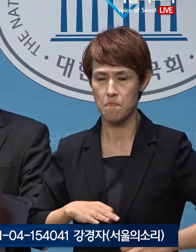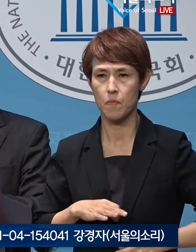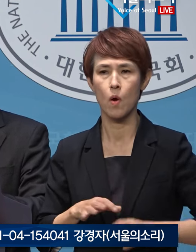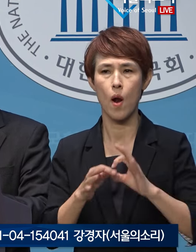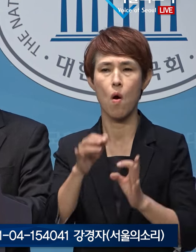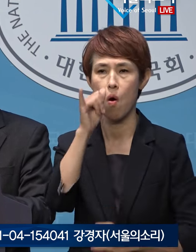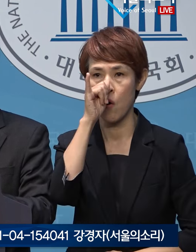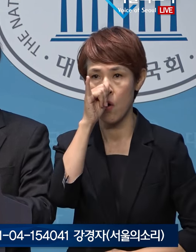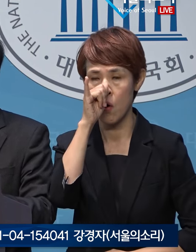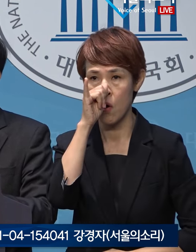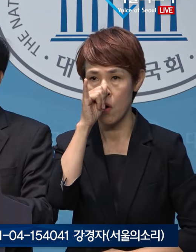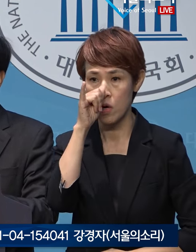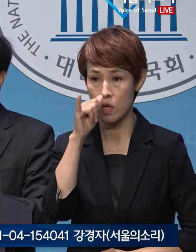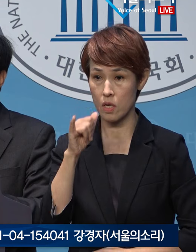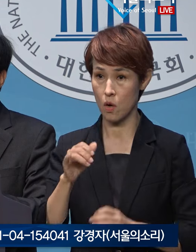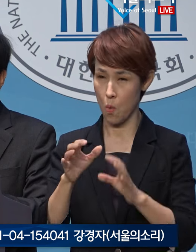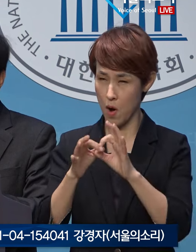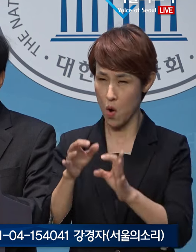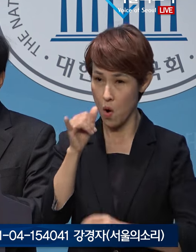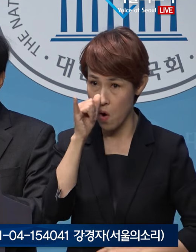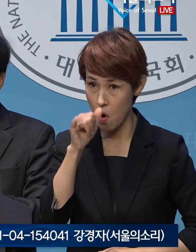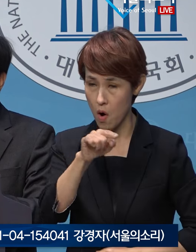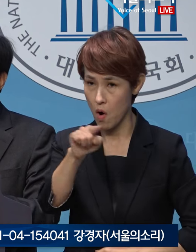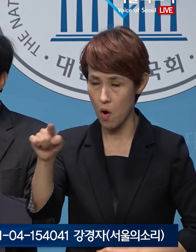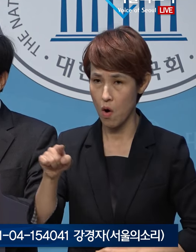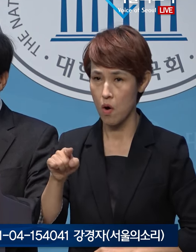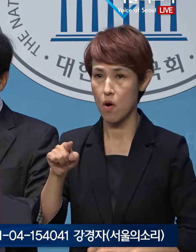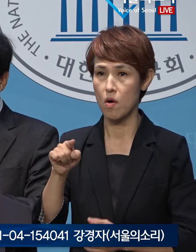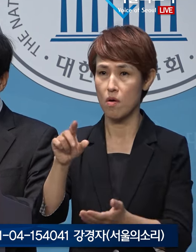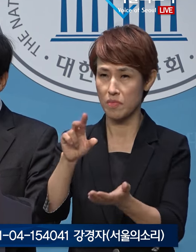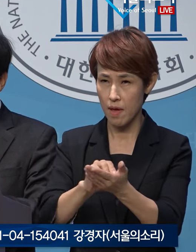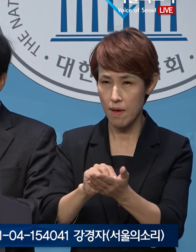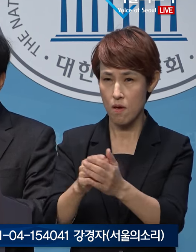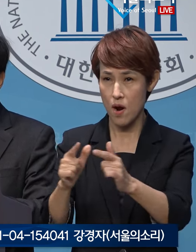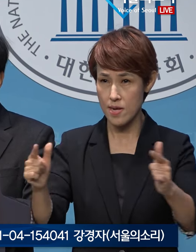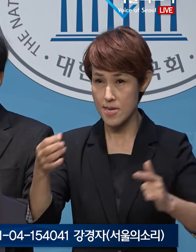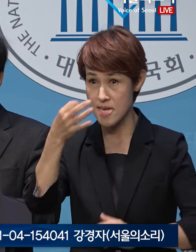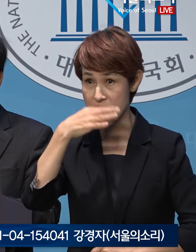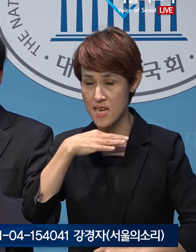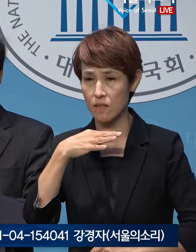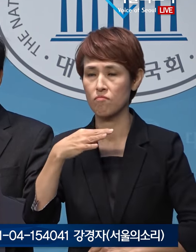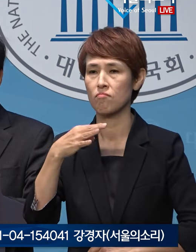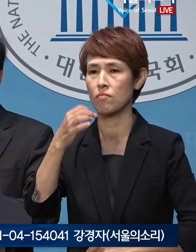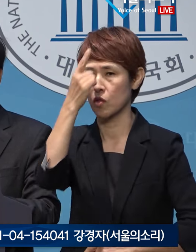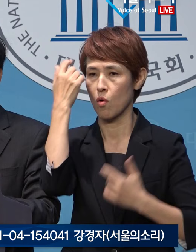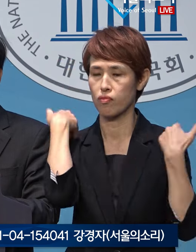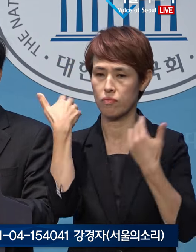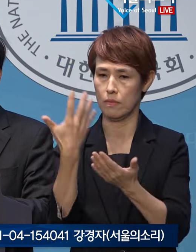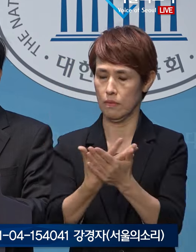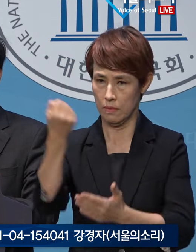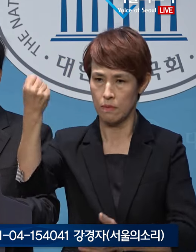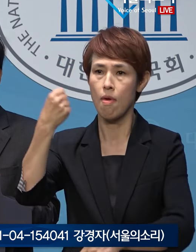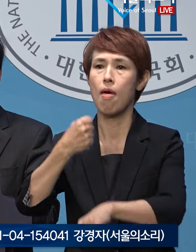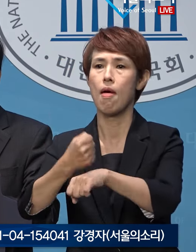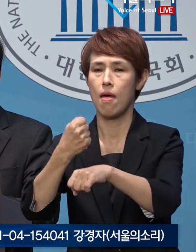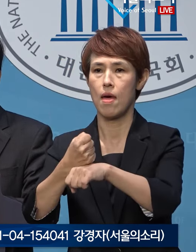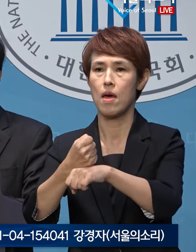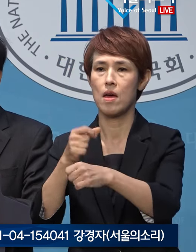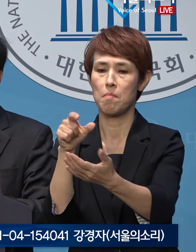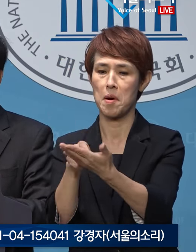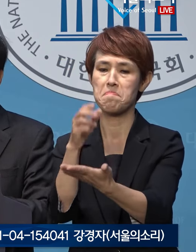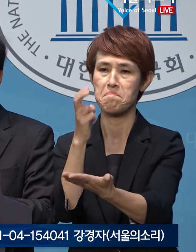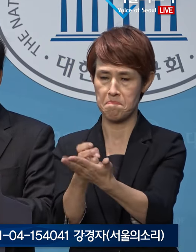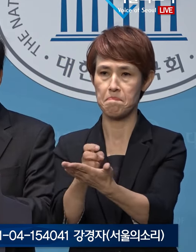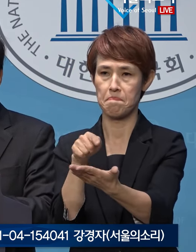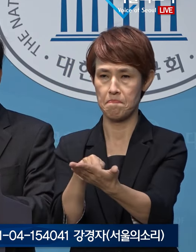의혹과 관련된 부정한 재물이나 제한상 이익은 환수할 수 있도록 규정을 정규해 법안을